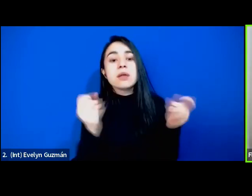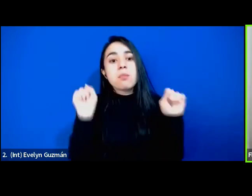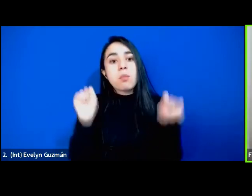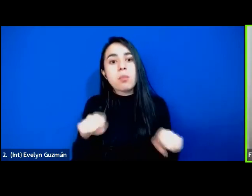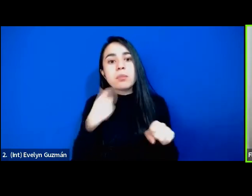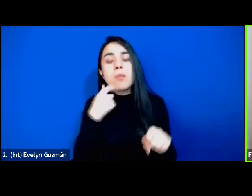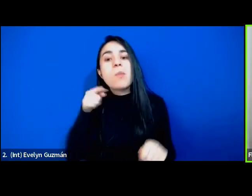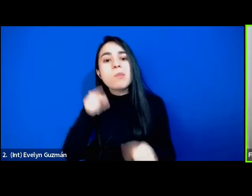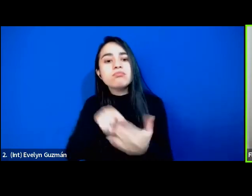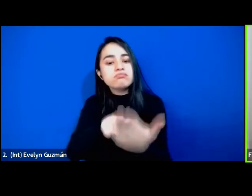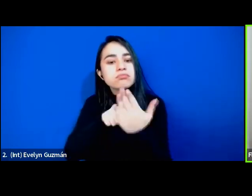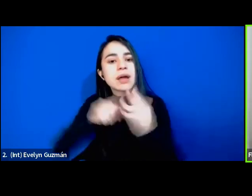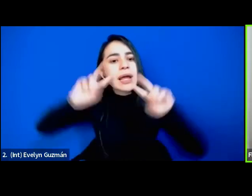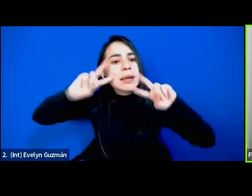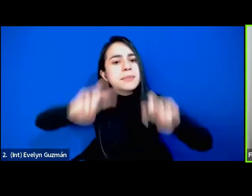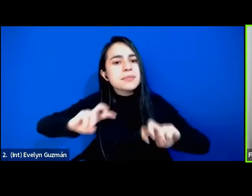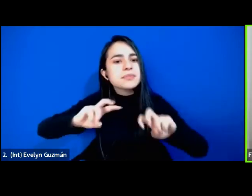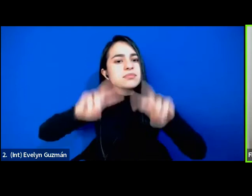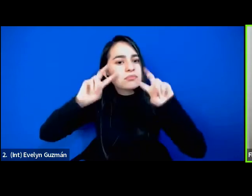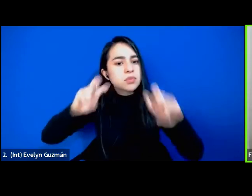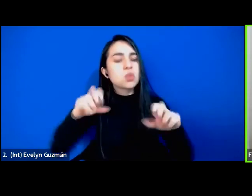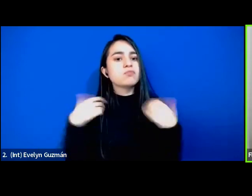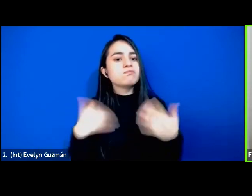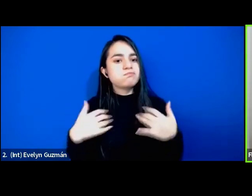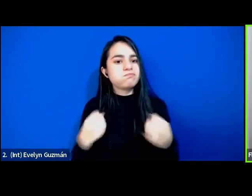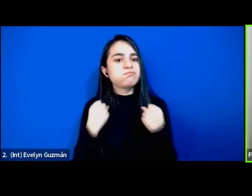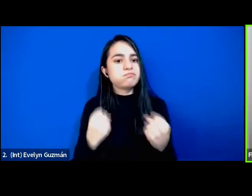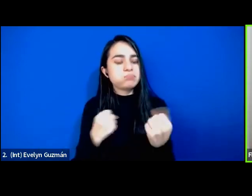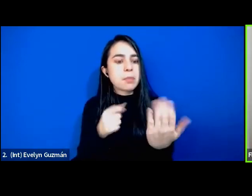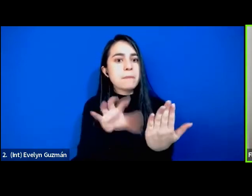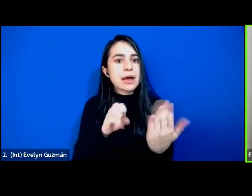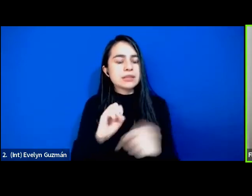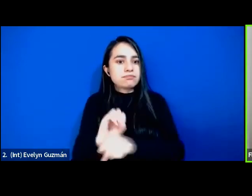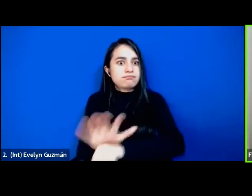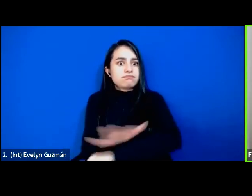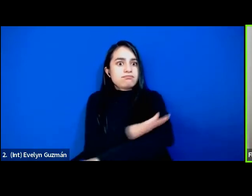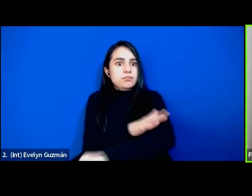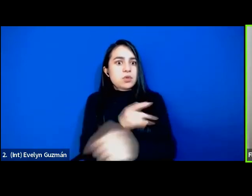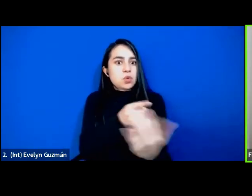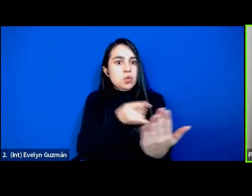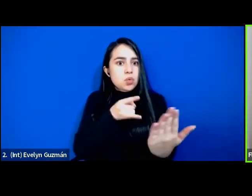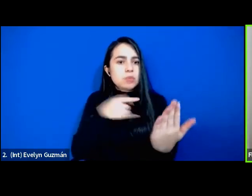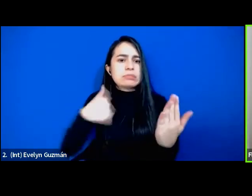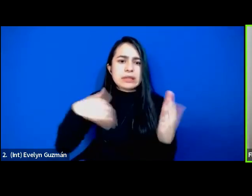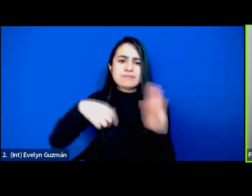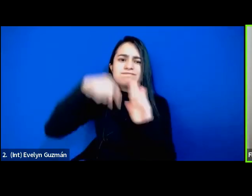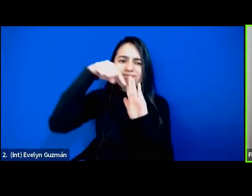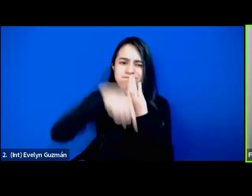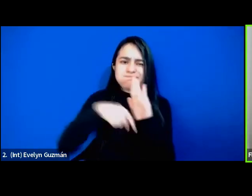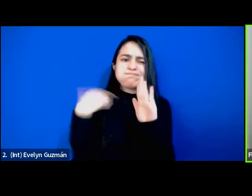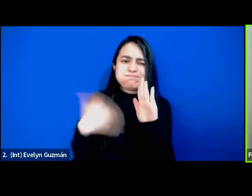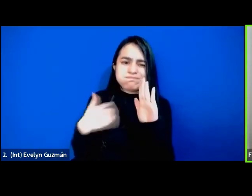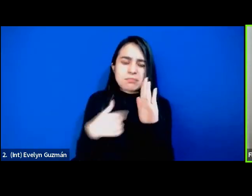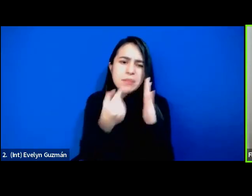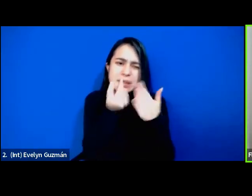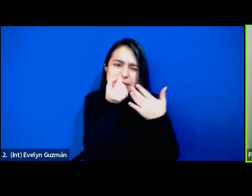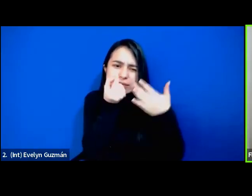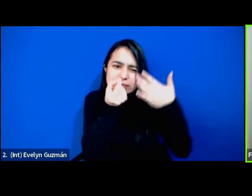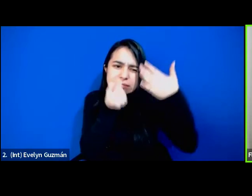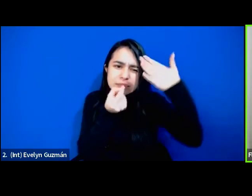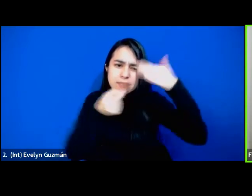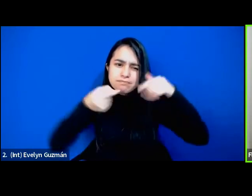investigación sólida sensible y muy densa muy detallada